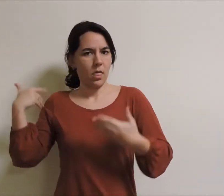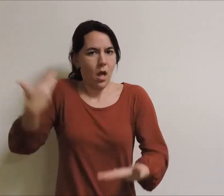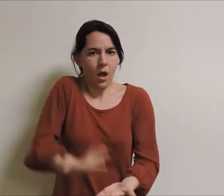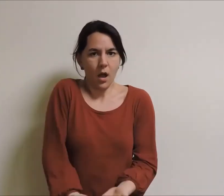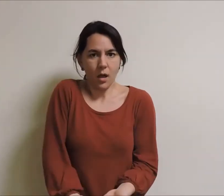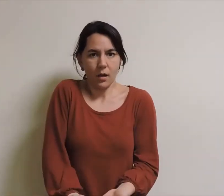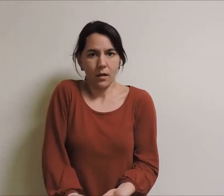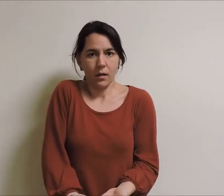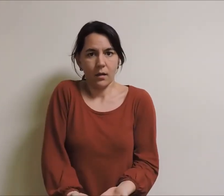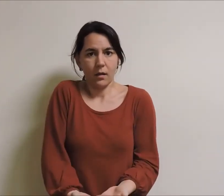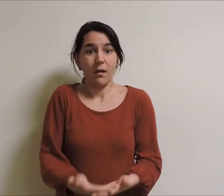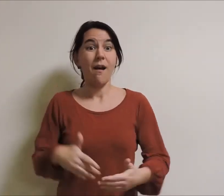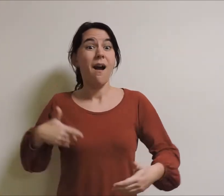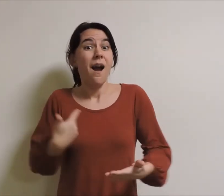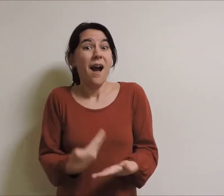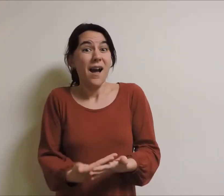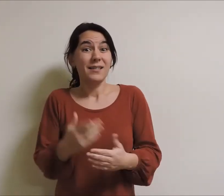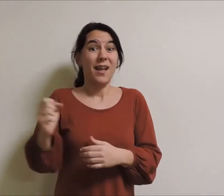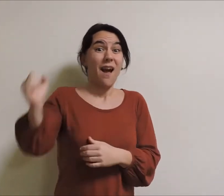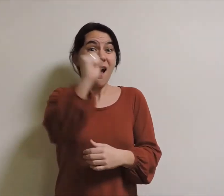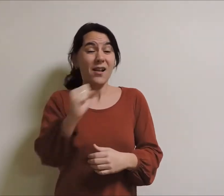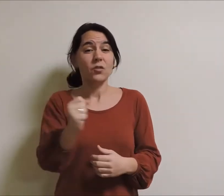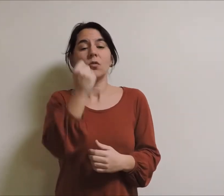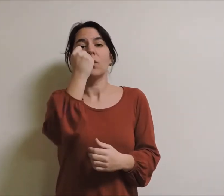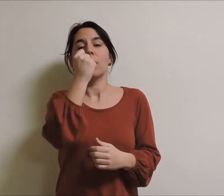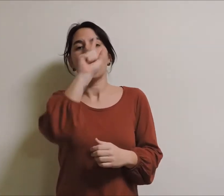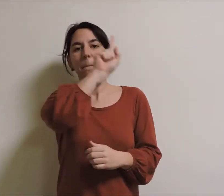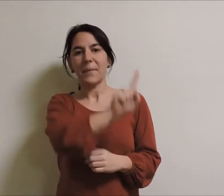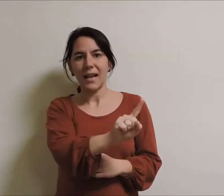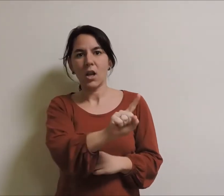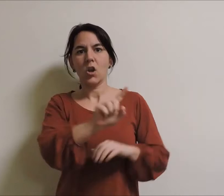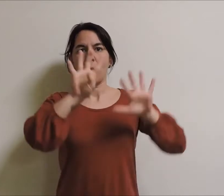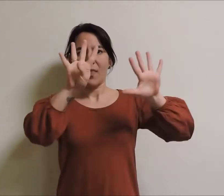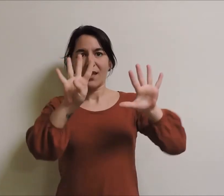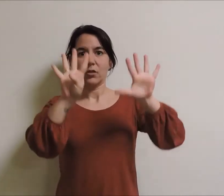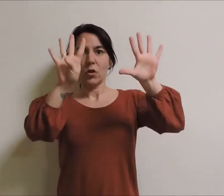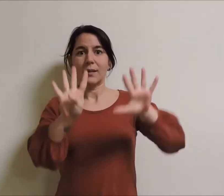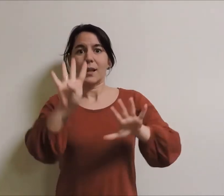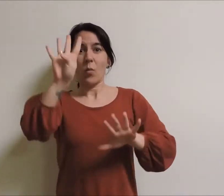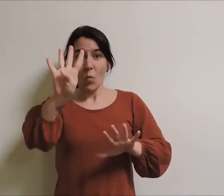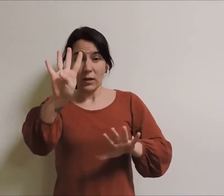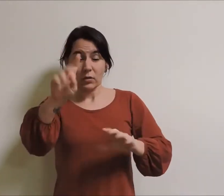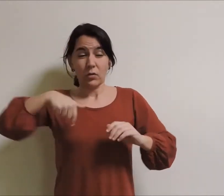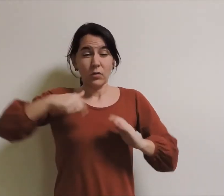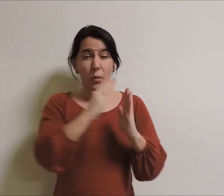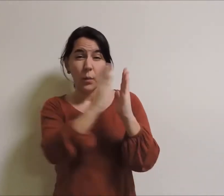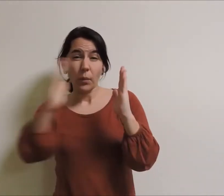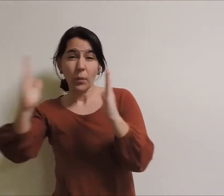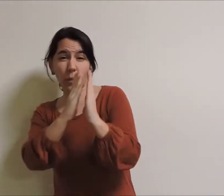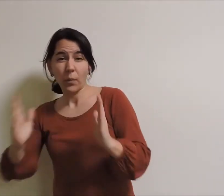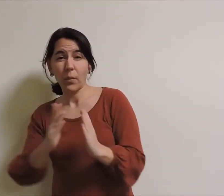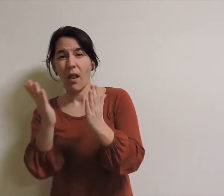que no ano 1994 doulle os 20.000 volúmes na súa biblioteca personal.